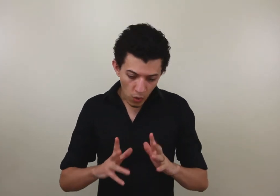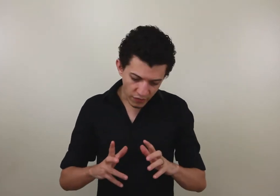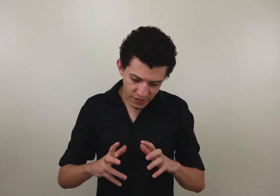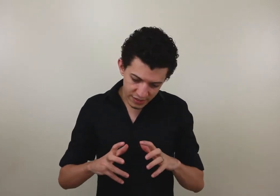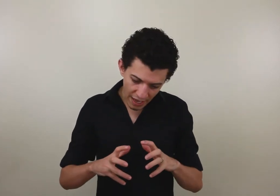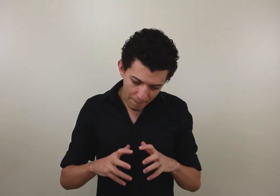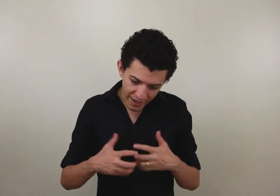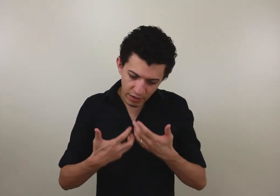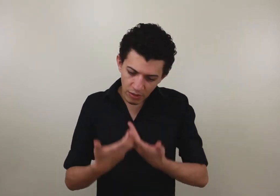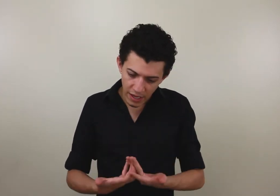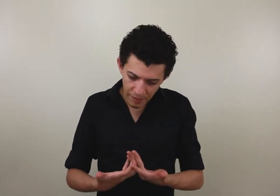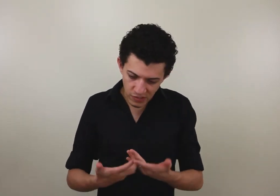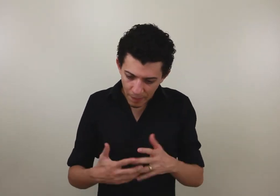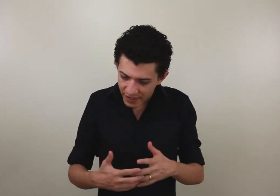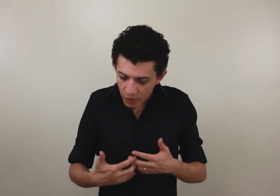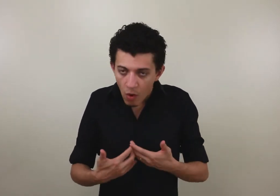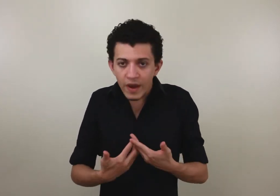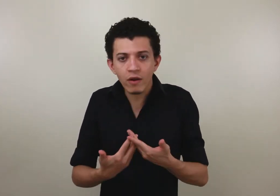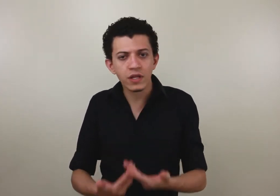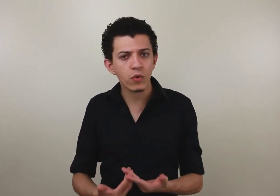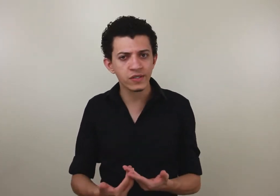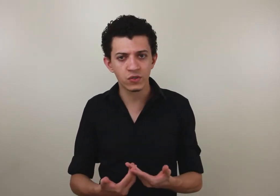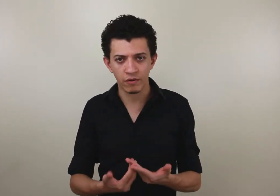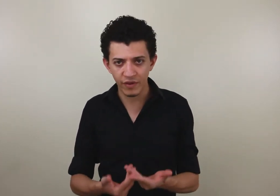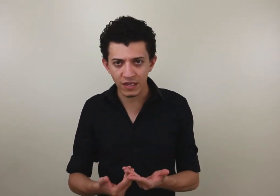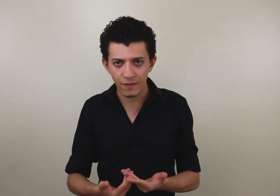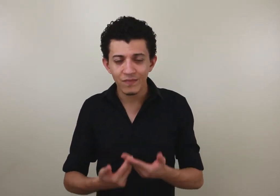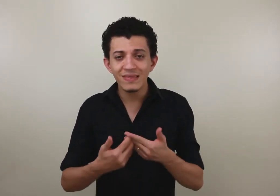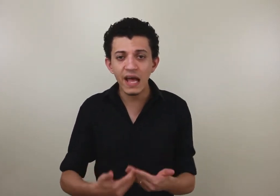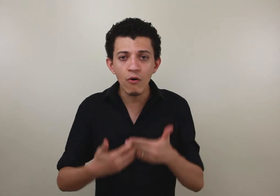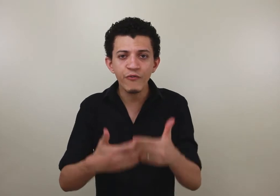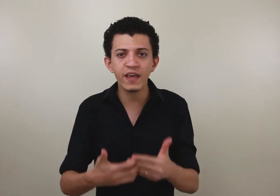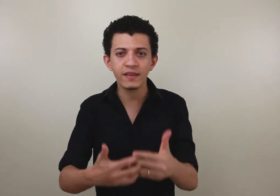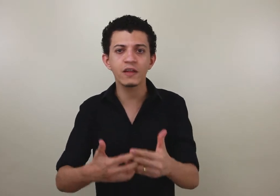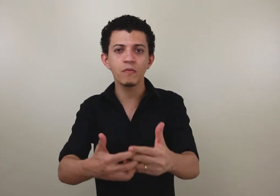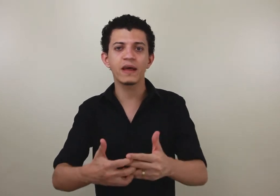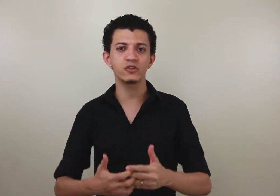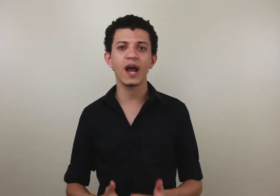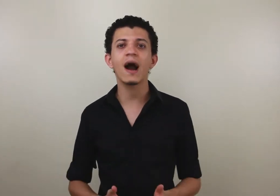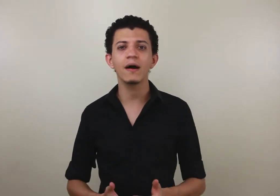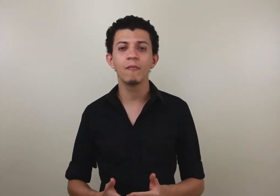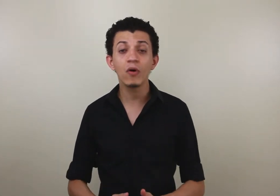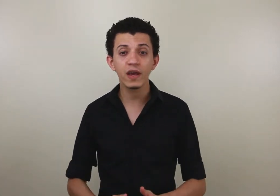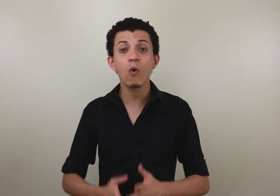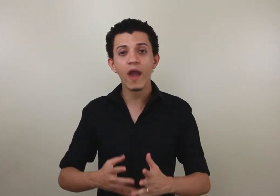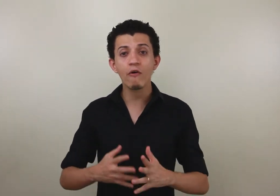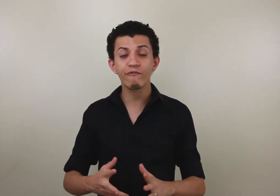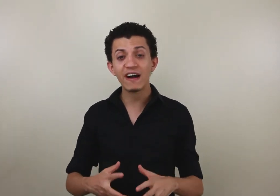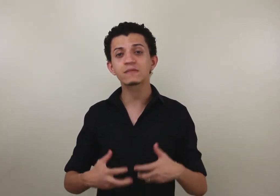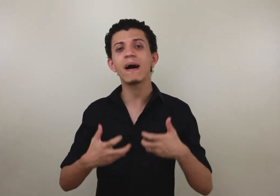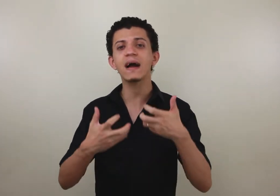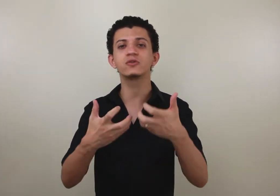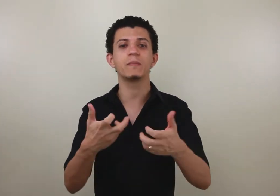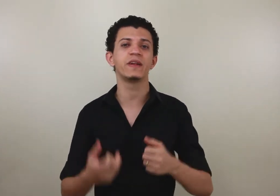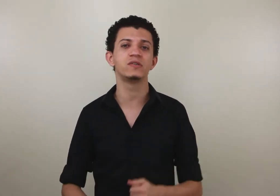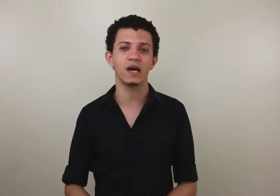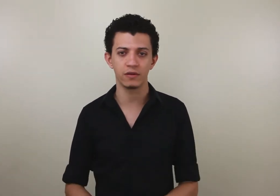quando você está aprendendo libras, ou aprendendo qualquer outra coisa em sua vida, não fique tendo medo de errar, porque o erro faz parte do aprendizado,